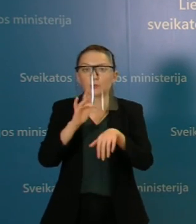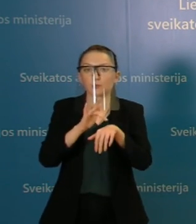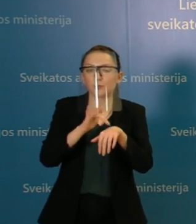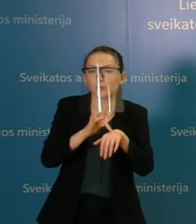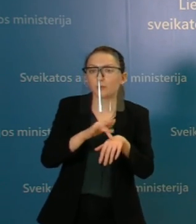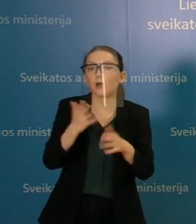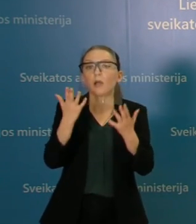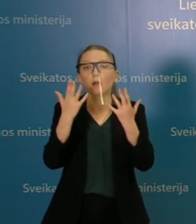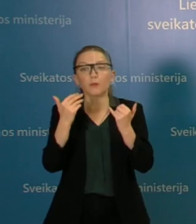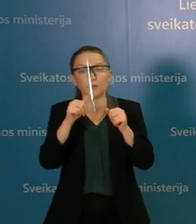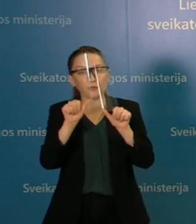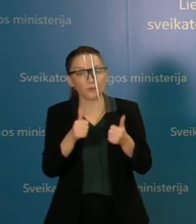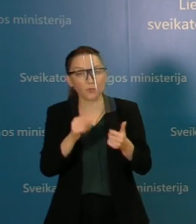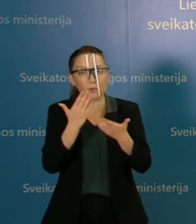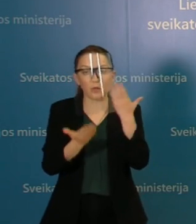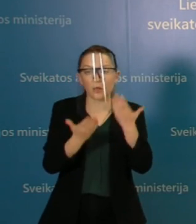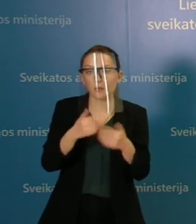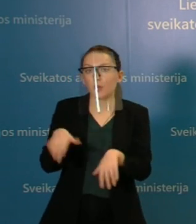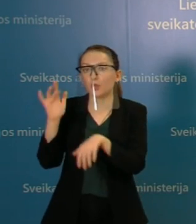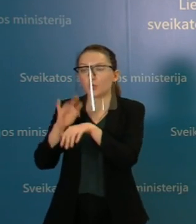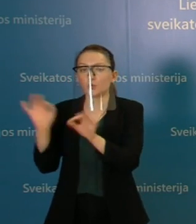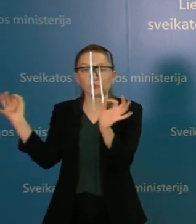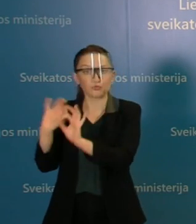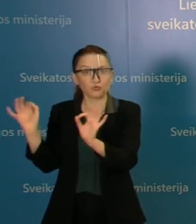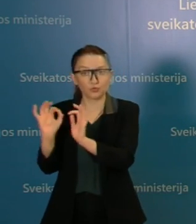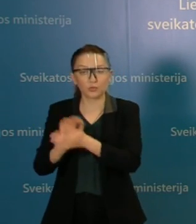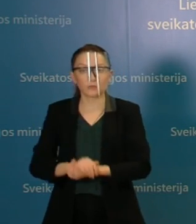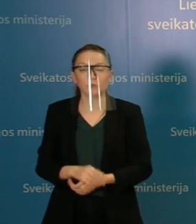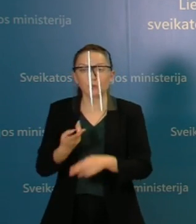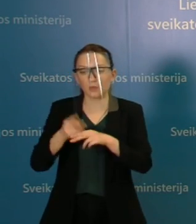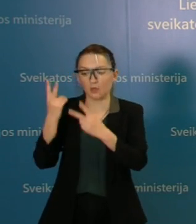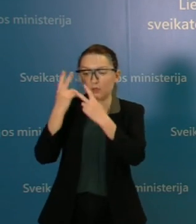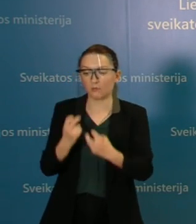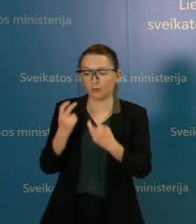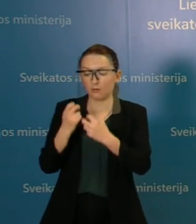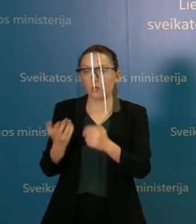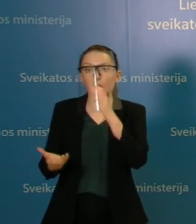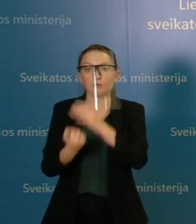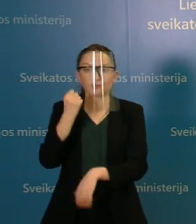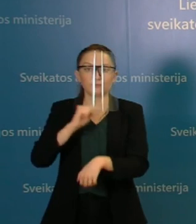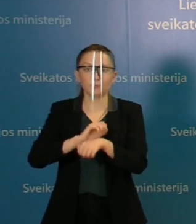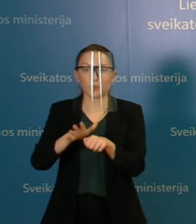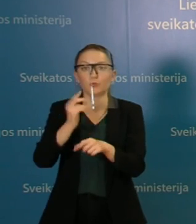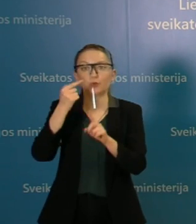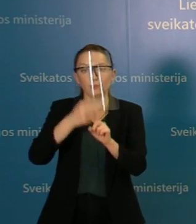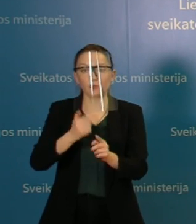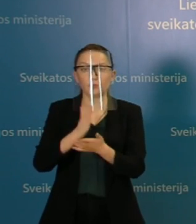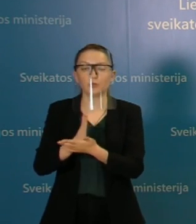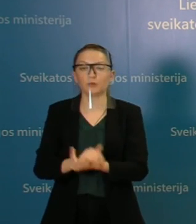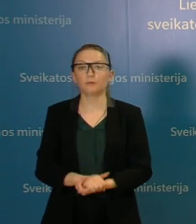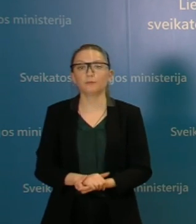būti arba lengvi, arba jie tiesiog tų simptomų apskritai nejaučia, tiesiog ištyrimo metu rado, kad jisai yra, reiškia,